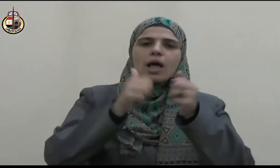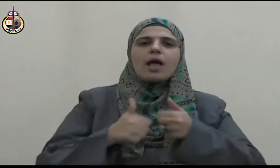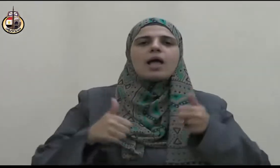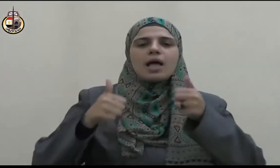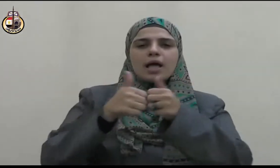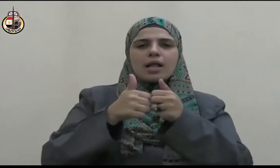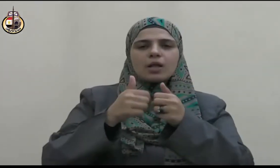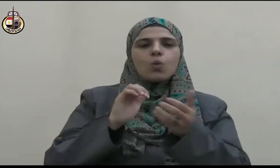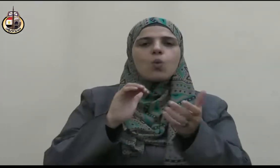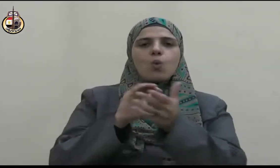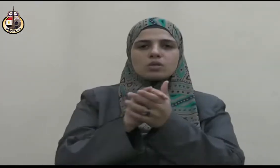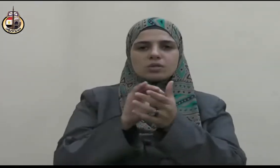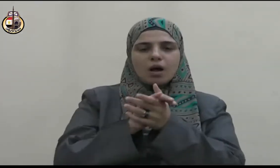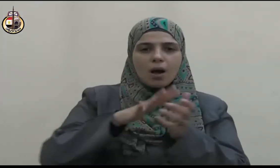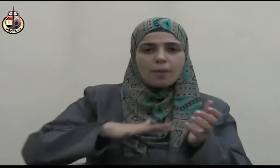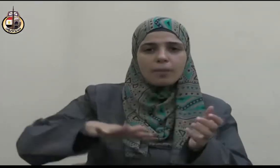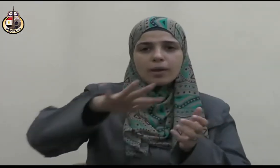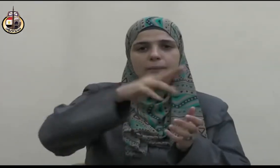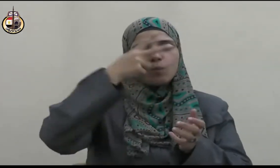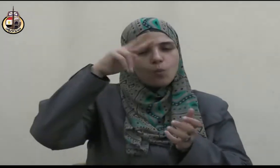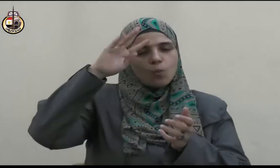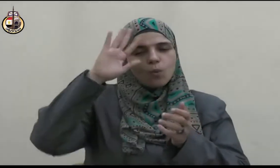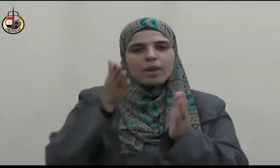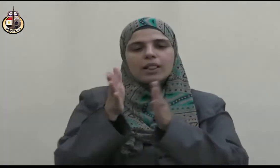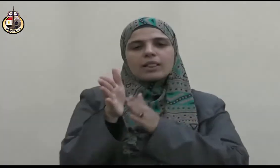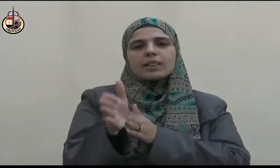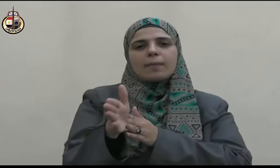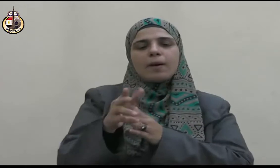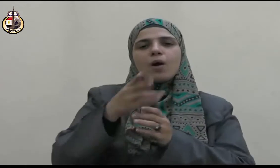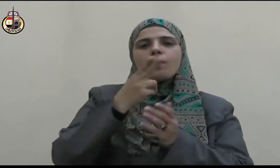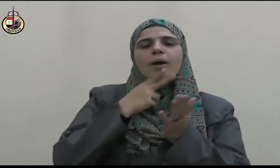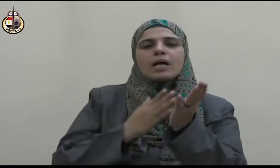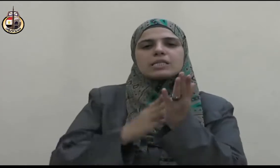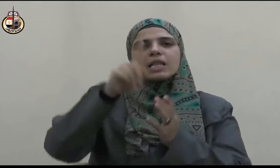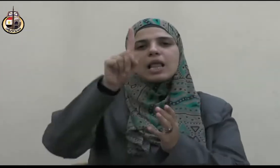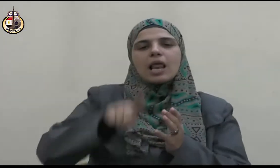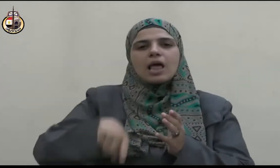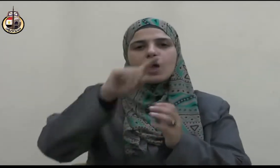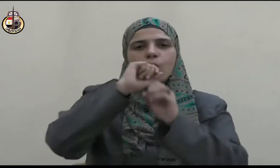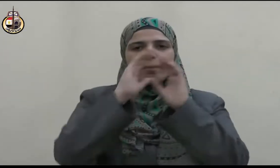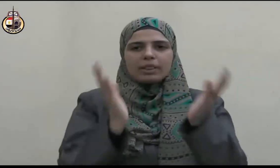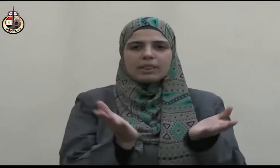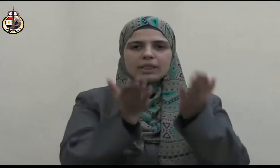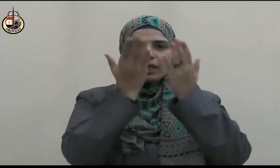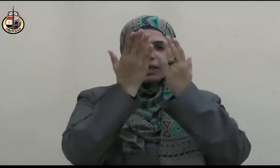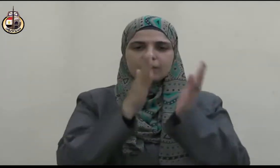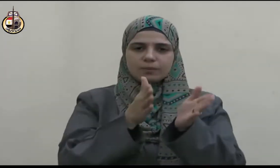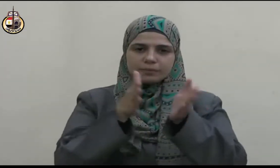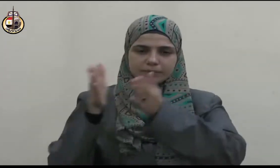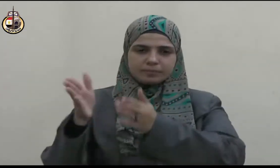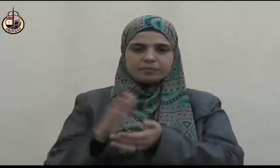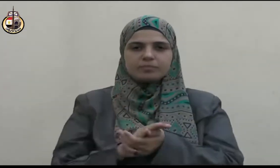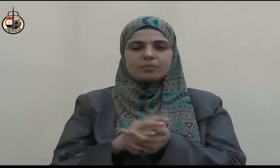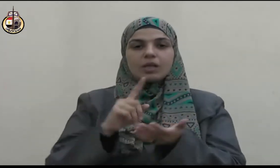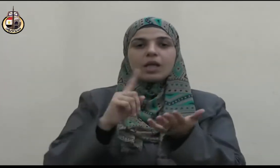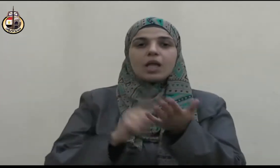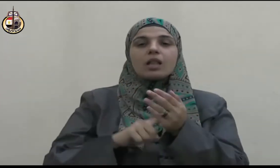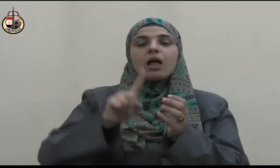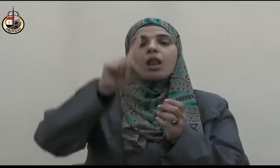بإحسان إلى يوم الدين وبعد فإن الله عز وجل قد بعث رسوله محمدا صلى